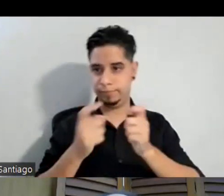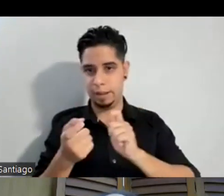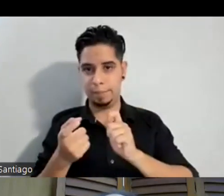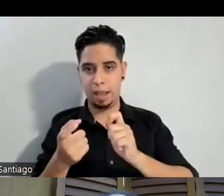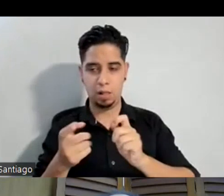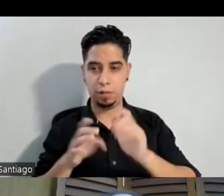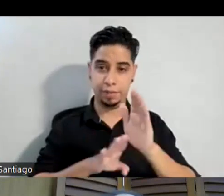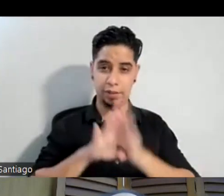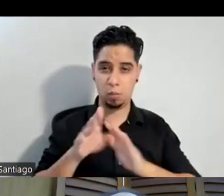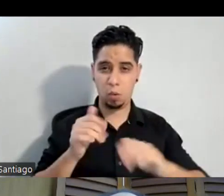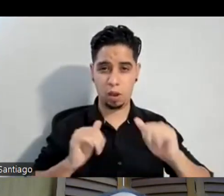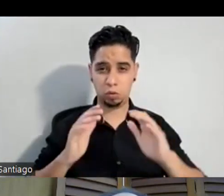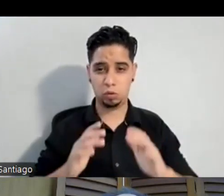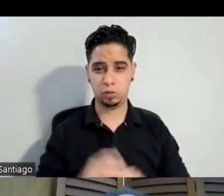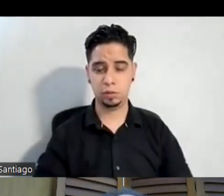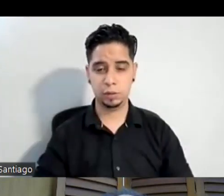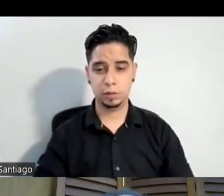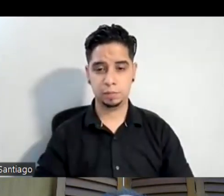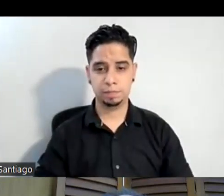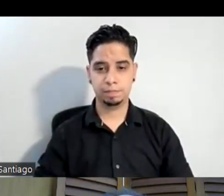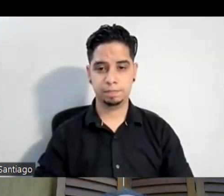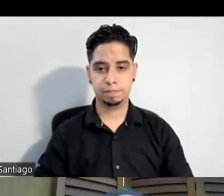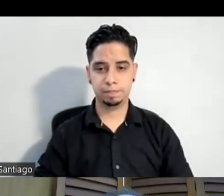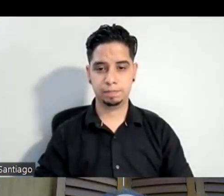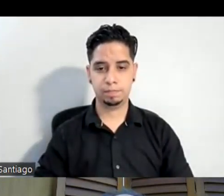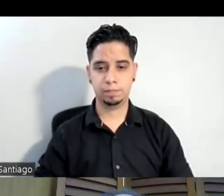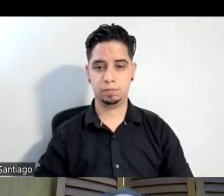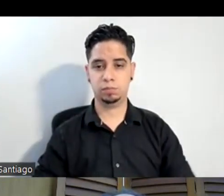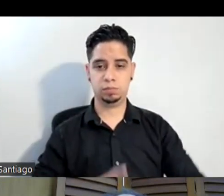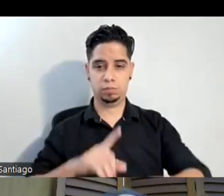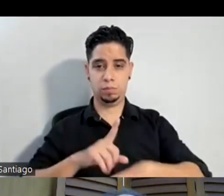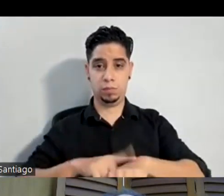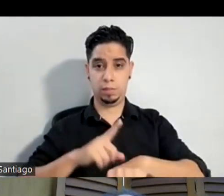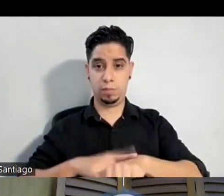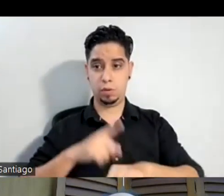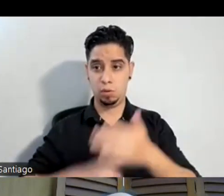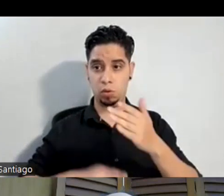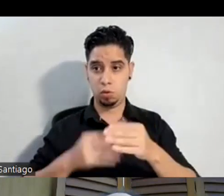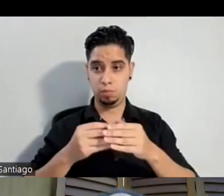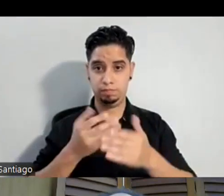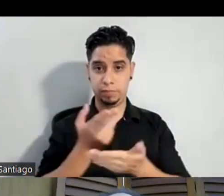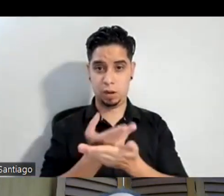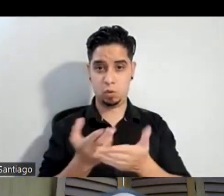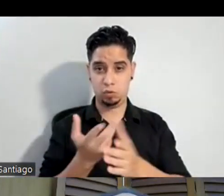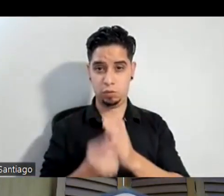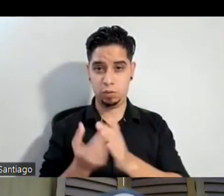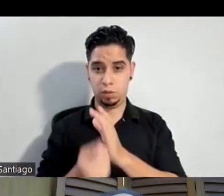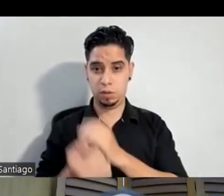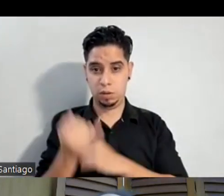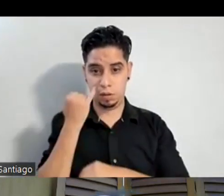no te dan entonces llega un punto que uno se queda sin recursos porque pues si siempre te dan vieja que era lo que me pasaba casi